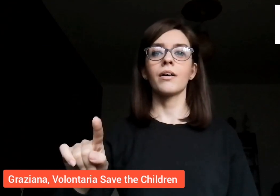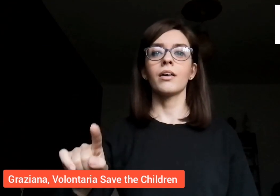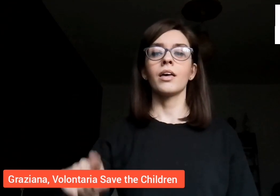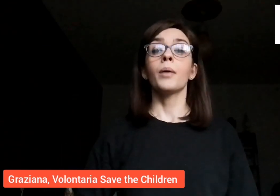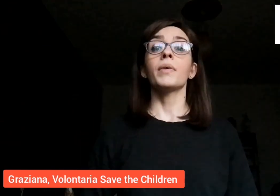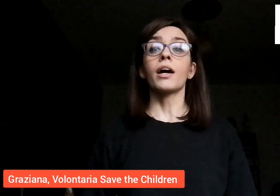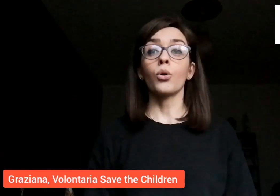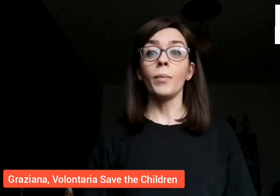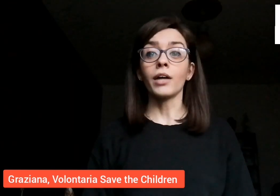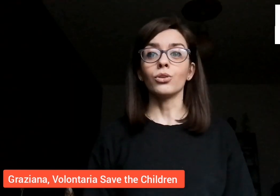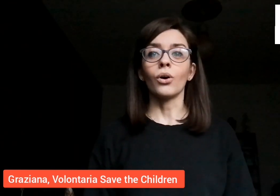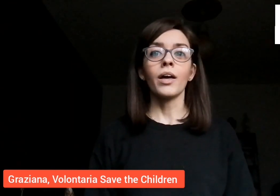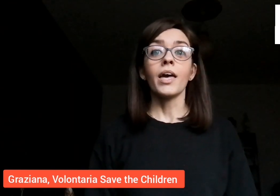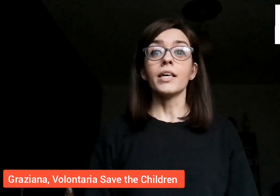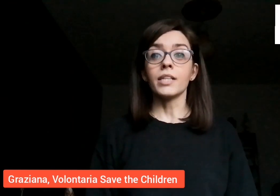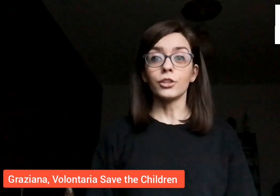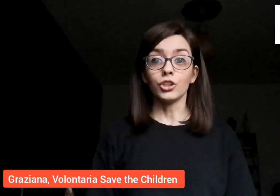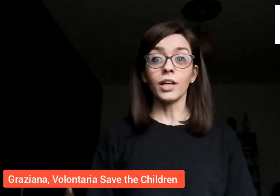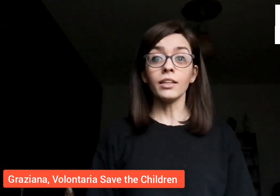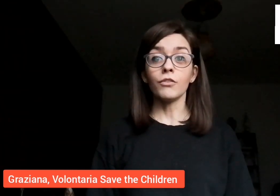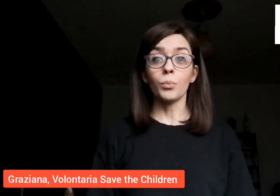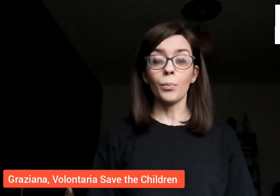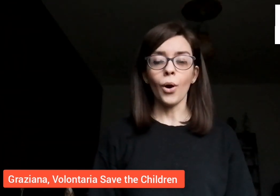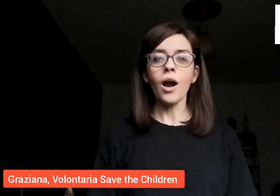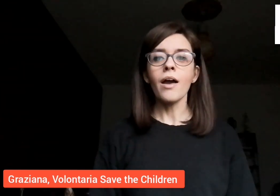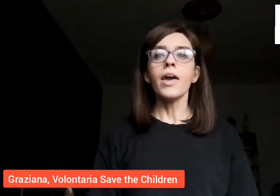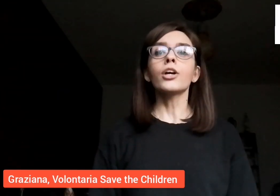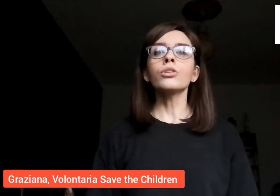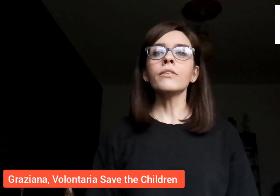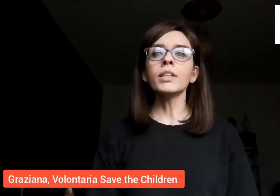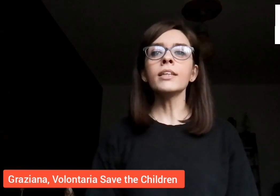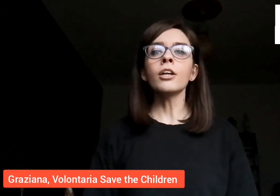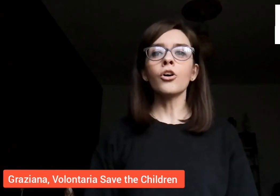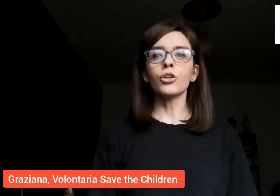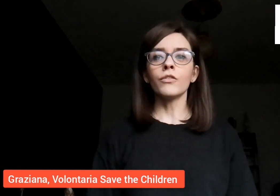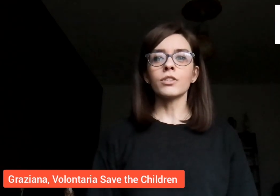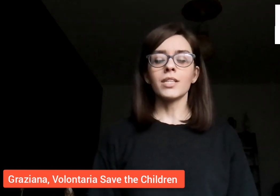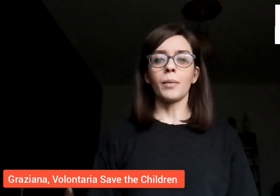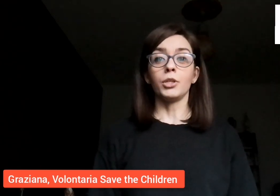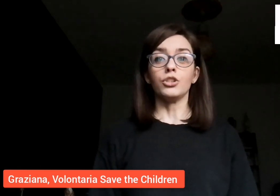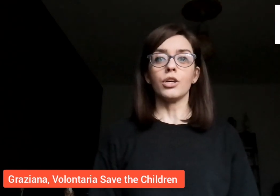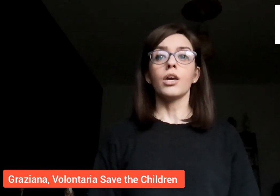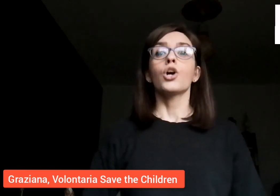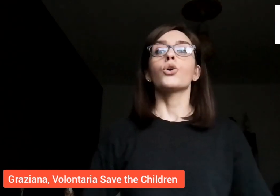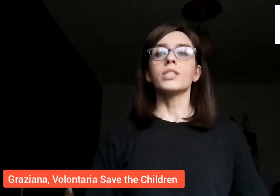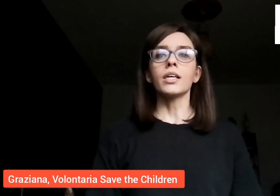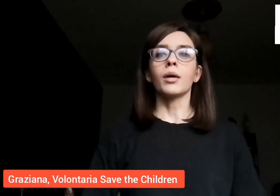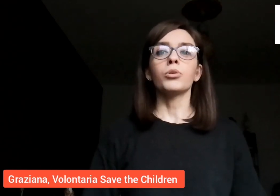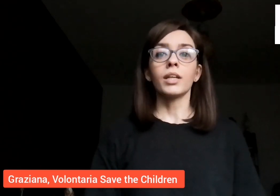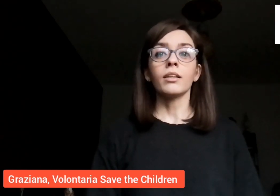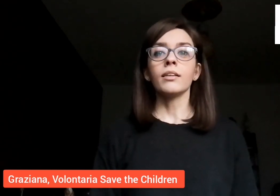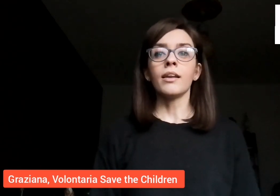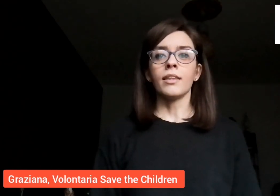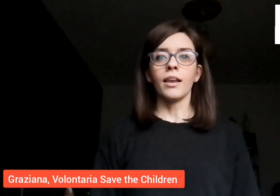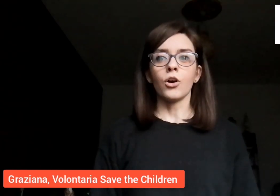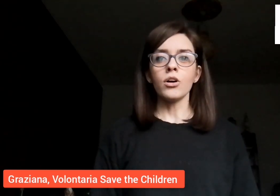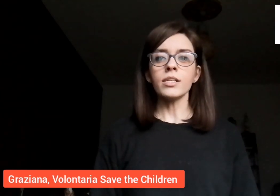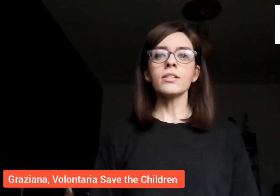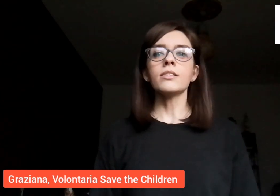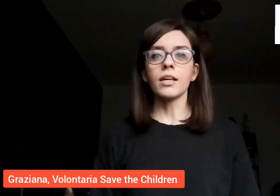Mi raccomando, esercitatevi un po' e condividetelo con i vostri amici, così che potrete dire delle cose senza